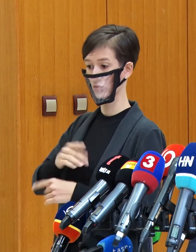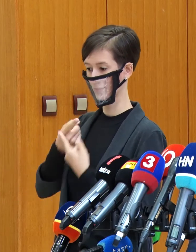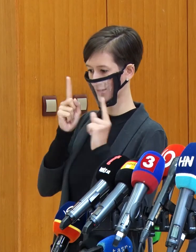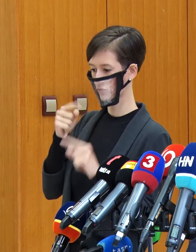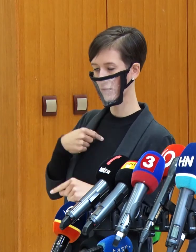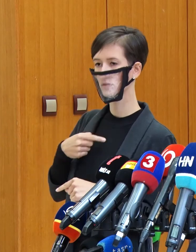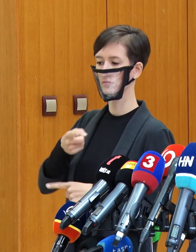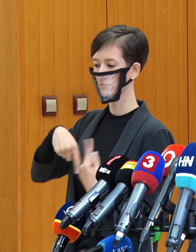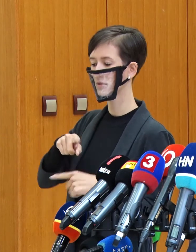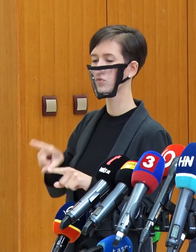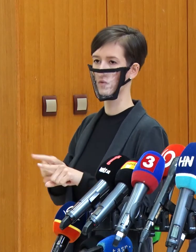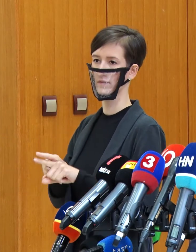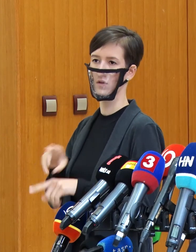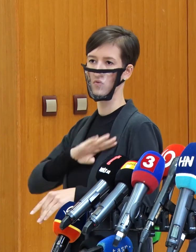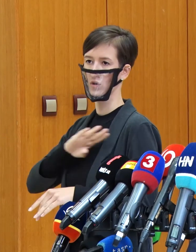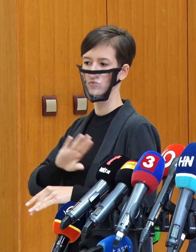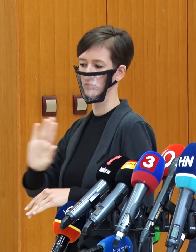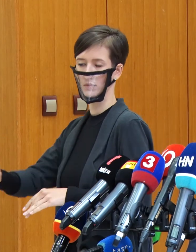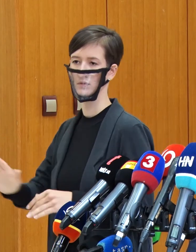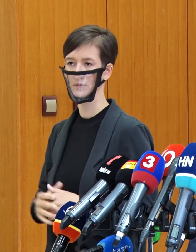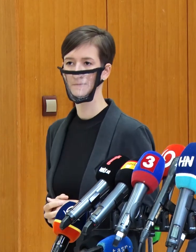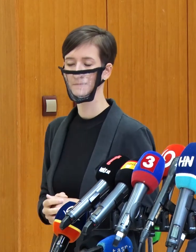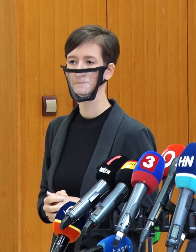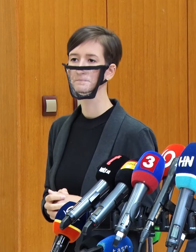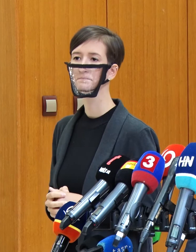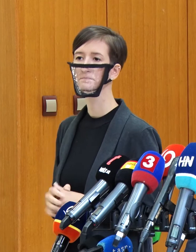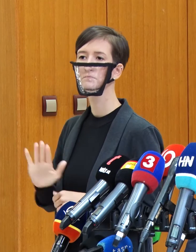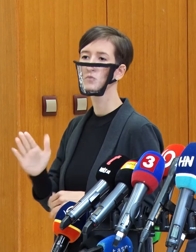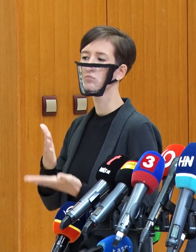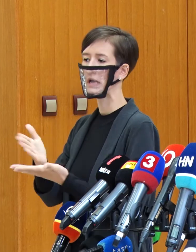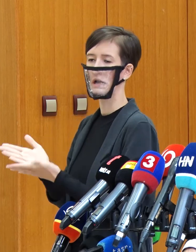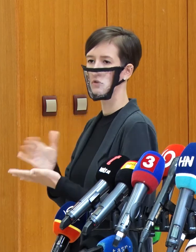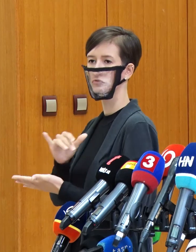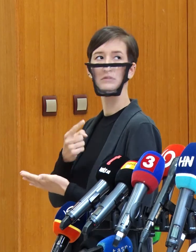ostatné krajiny majú právo prijať si vo vlastnej kompetencii takéto úsmernenia.